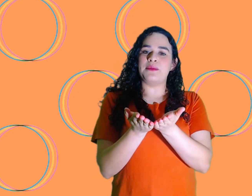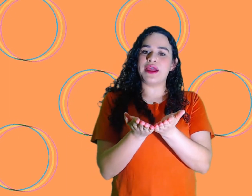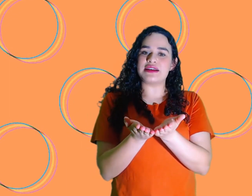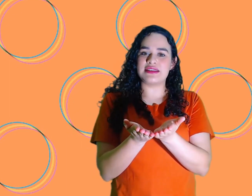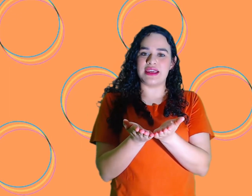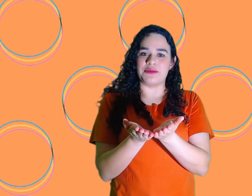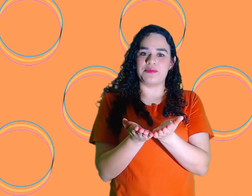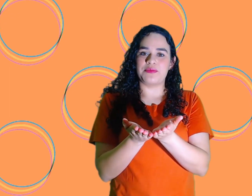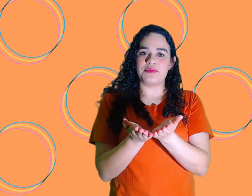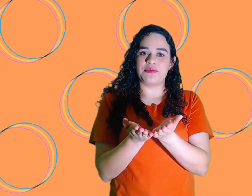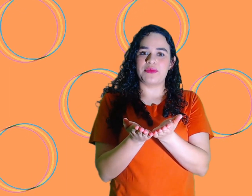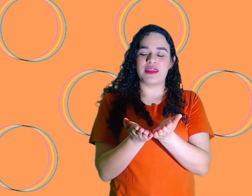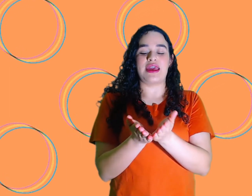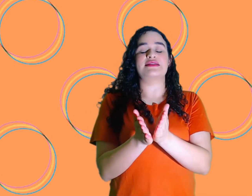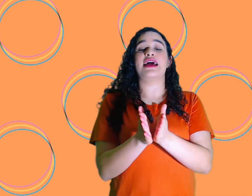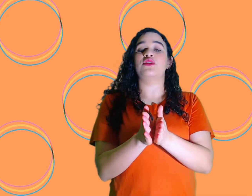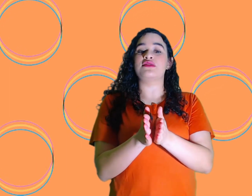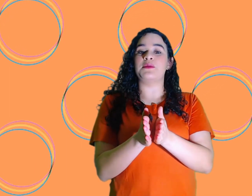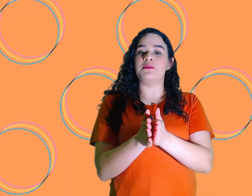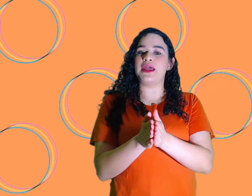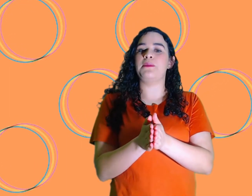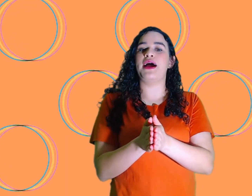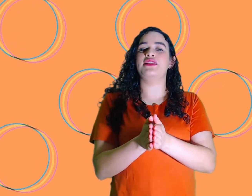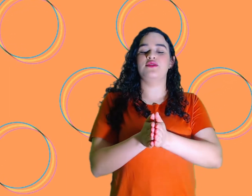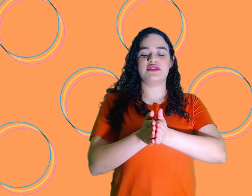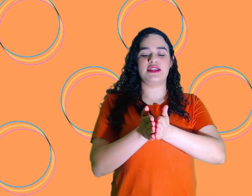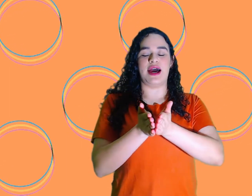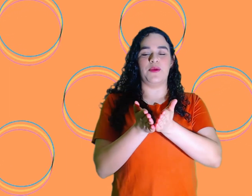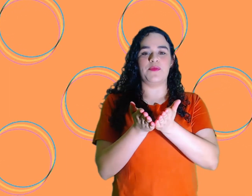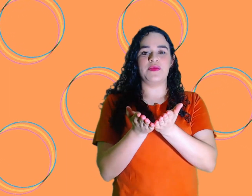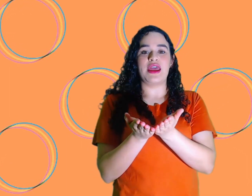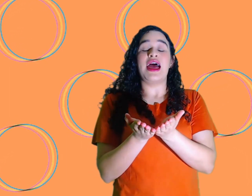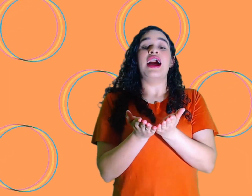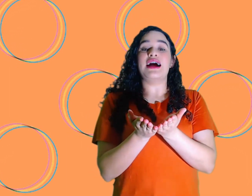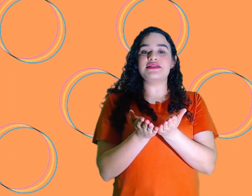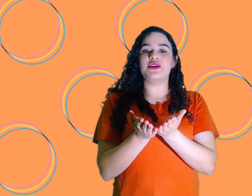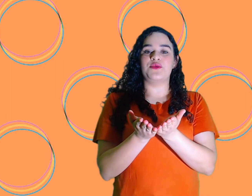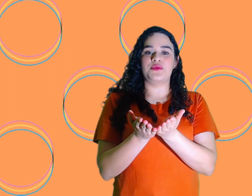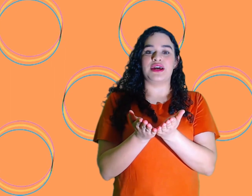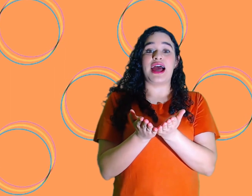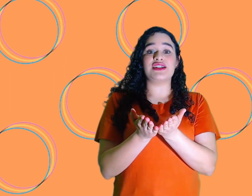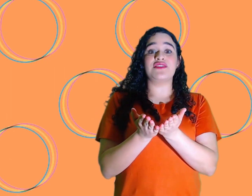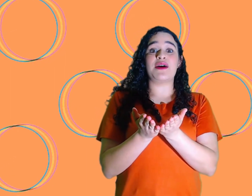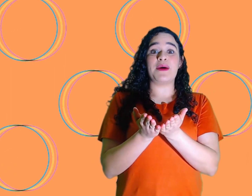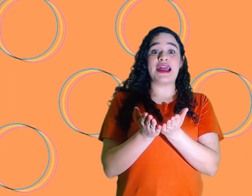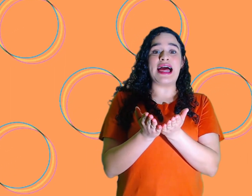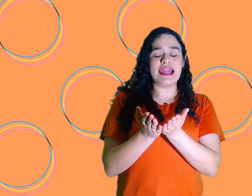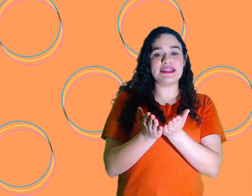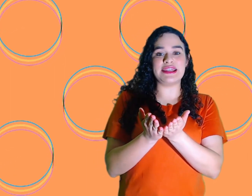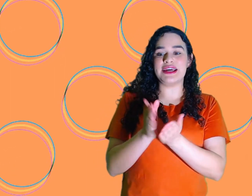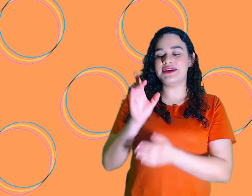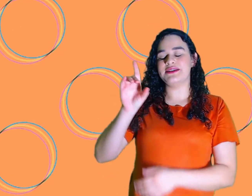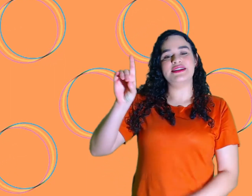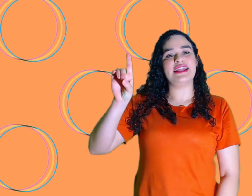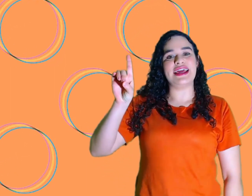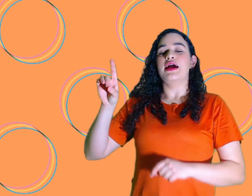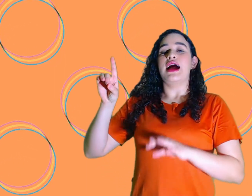assim. Essa é a nossa primeira parte do sinal. A segunda, a gente vai pegar a letrinha D. A